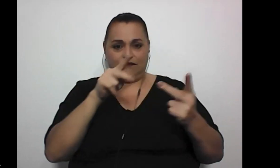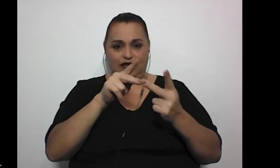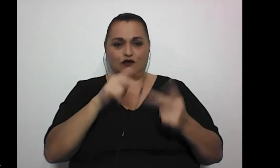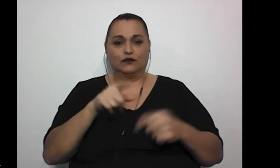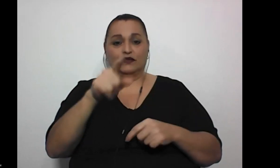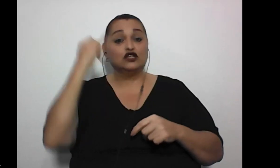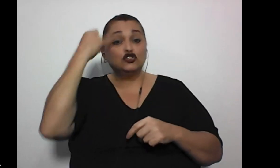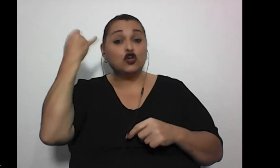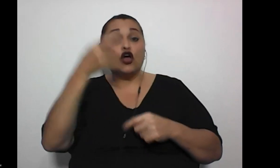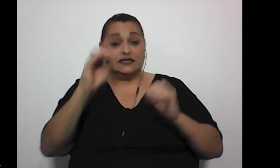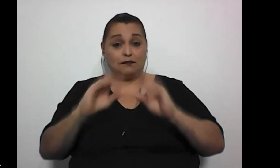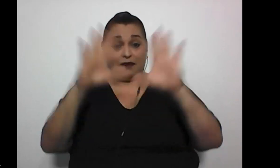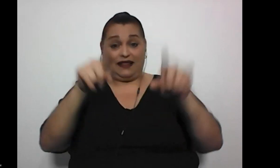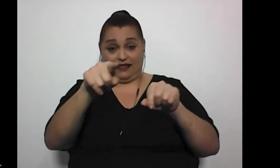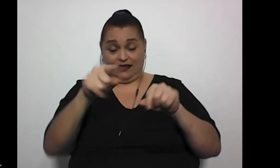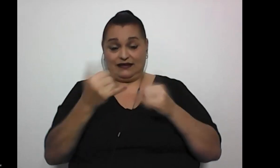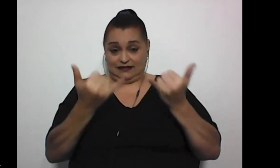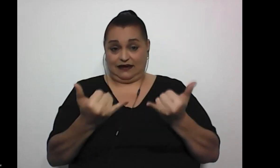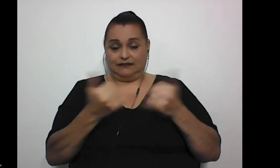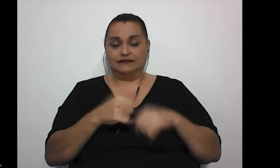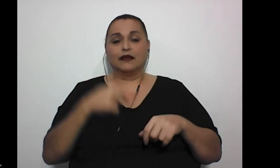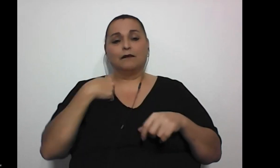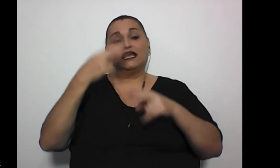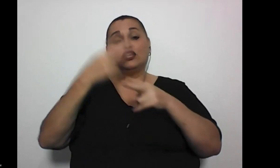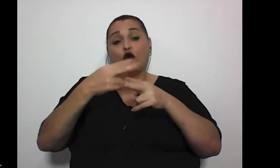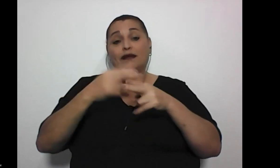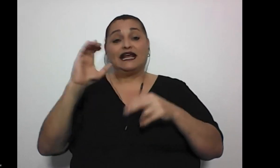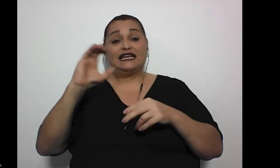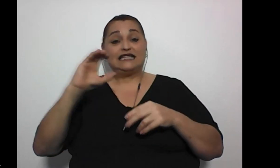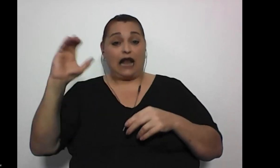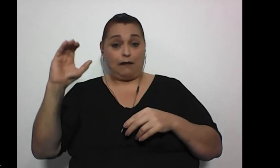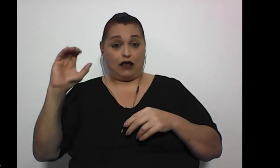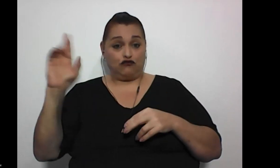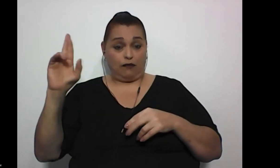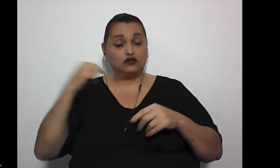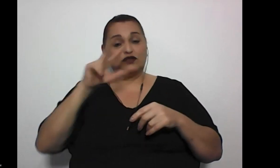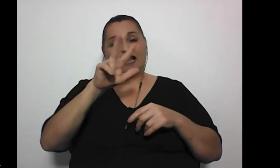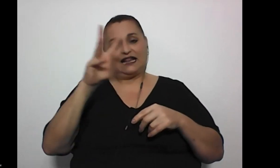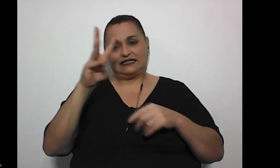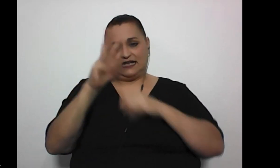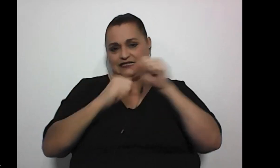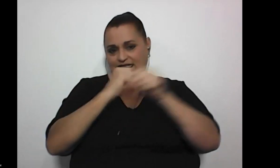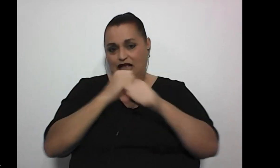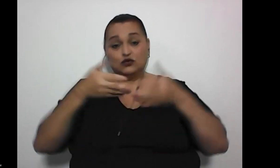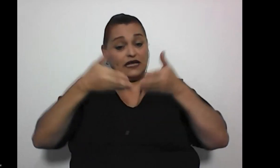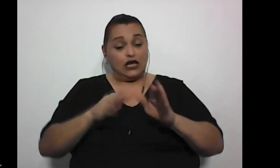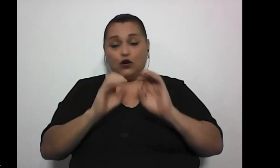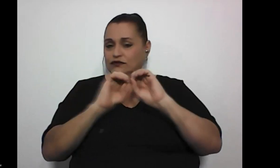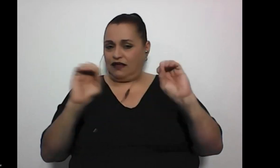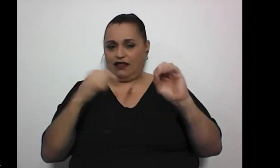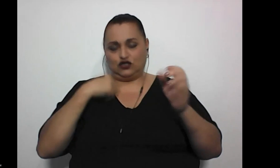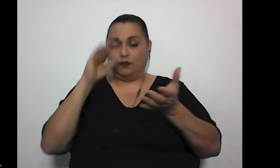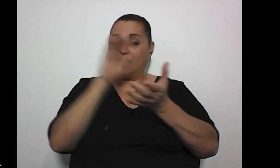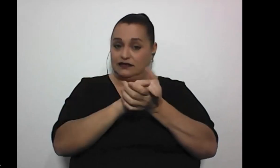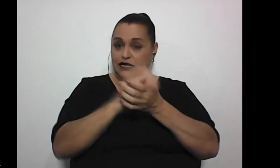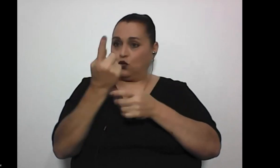Ok, bueno, mi nombre es Christel Carballos Ramírez, tengo 36 años, no tengo hijos, estoy casada con una